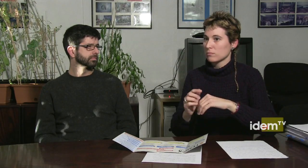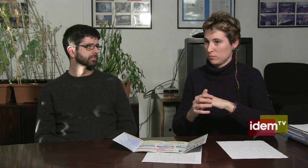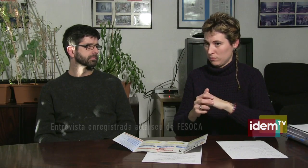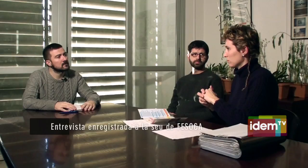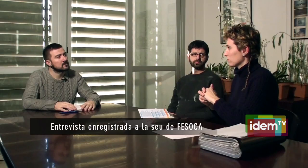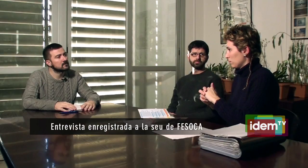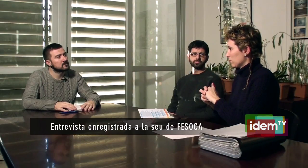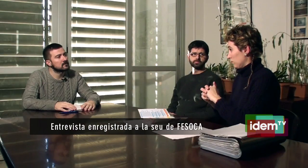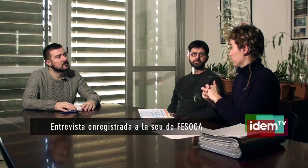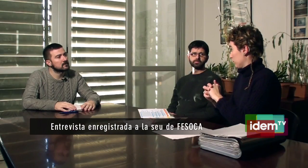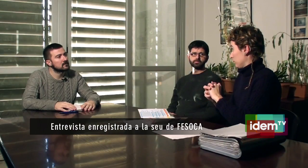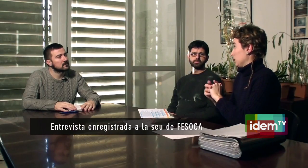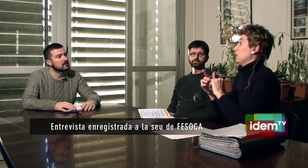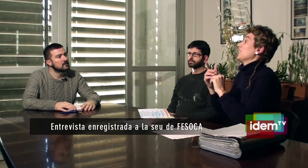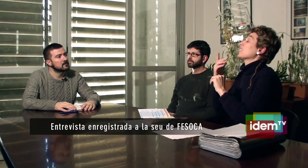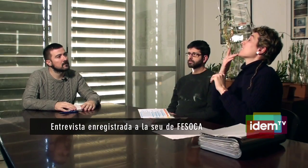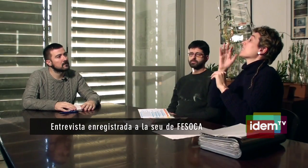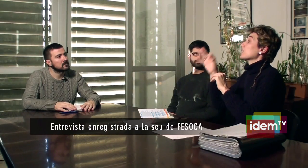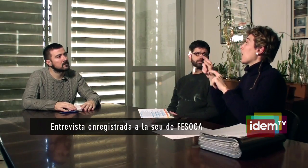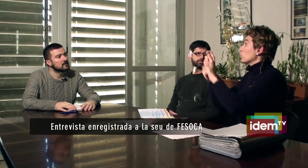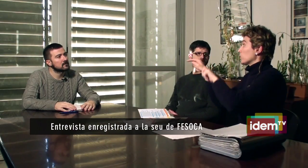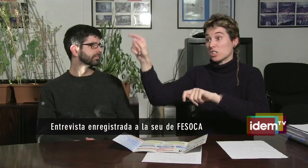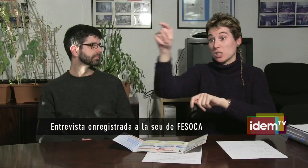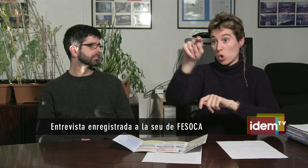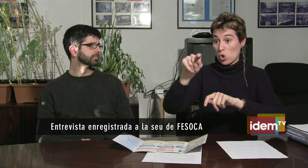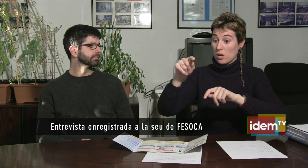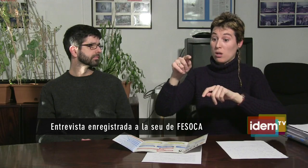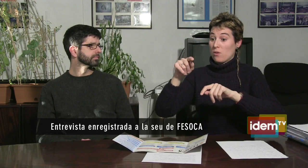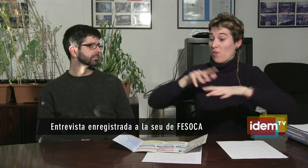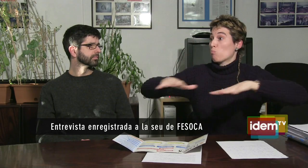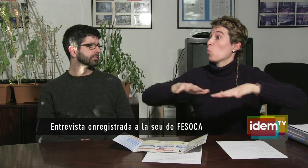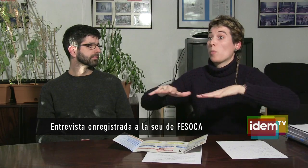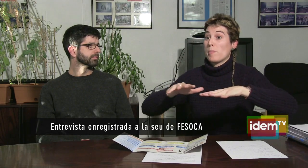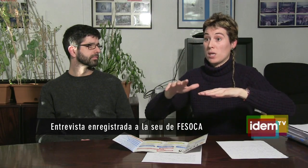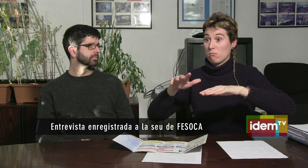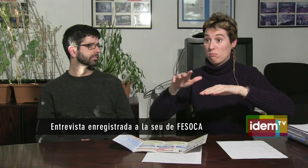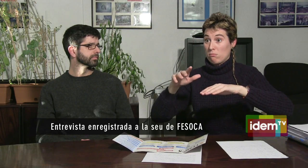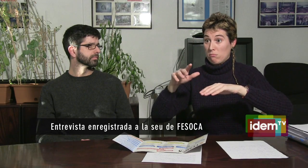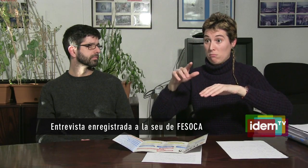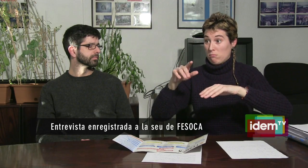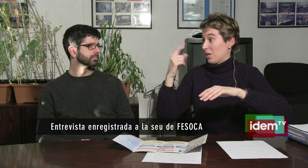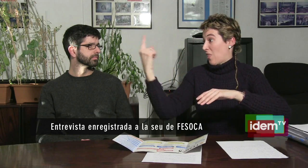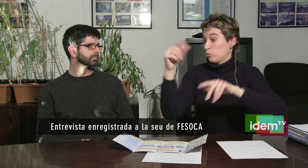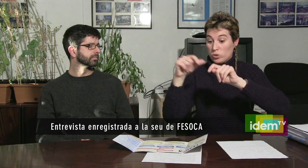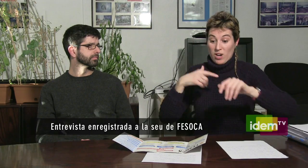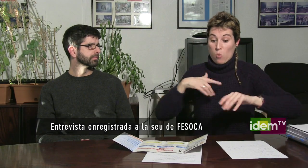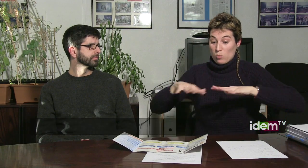en igualtat aquesta llengua que les persones veïdores. Si el moviment associatiu,